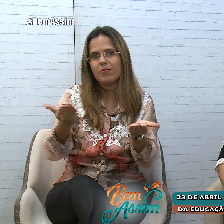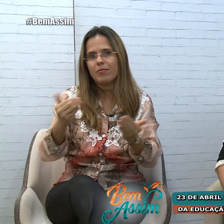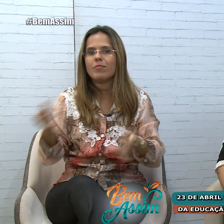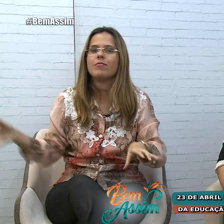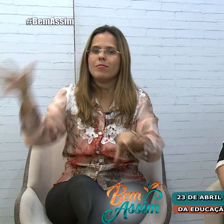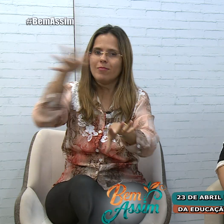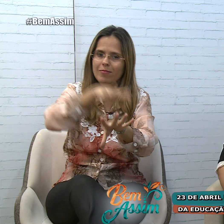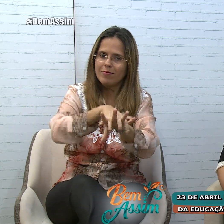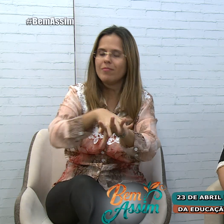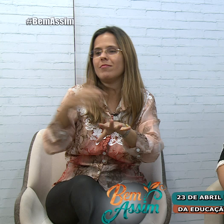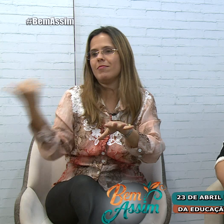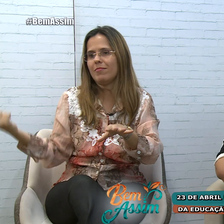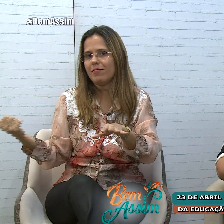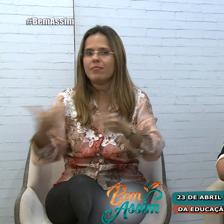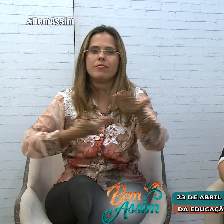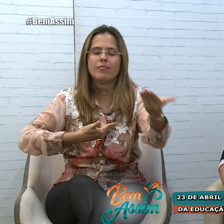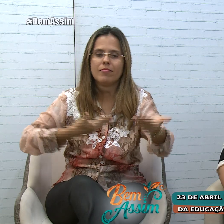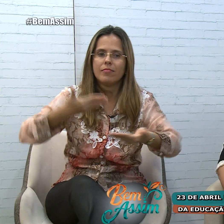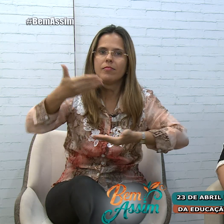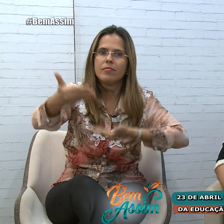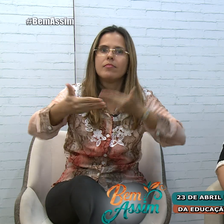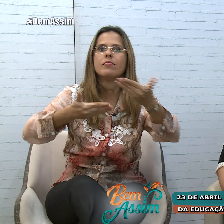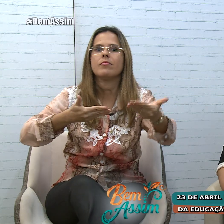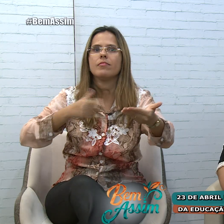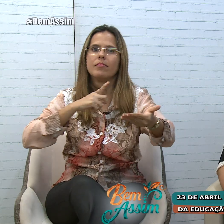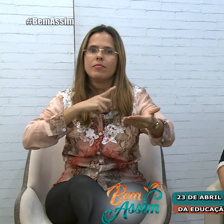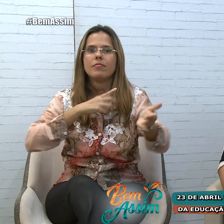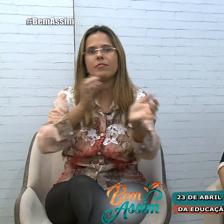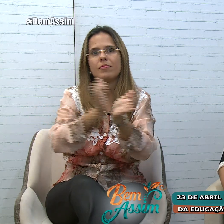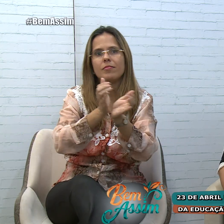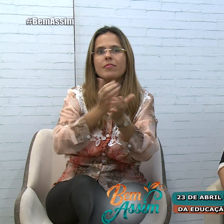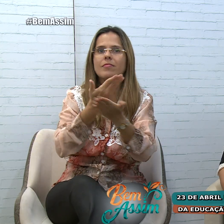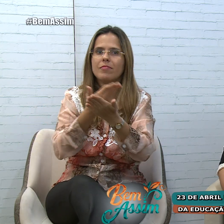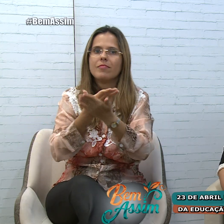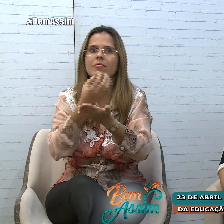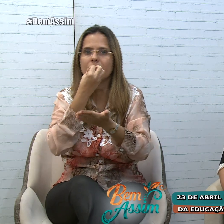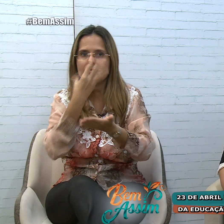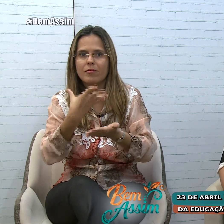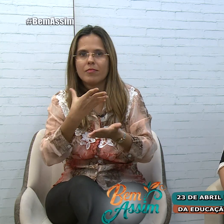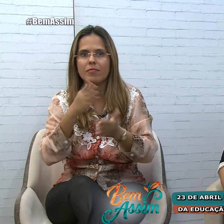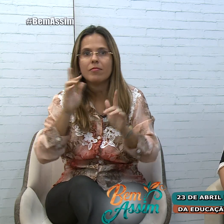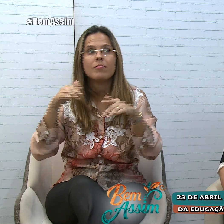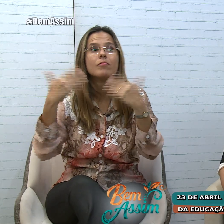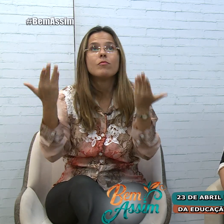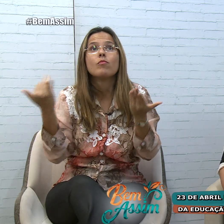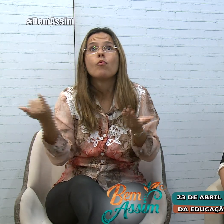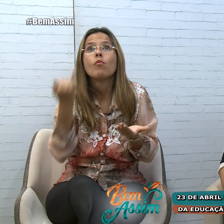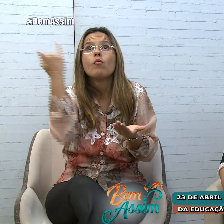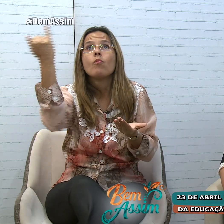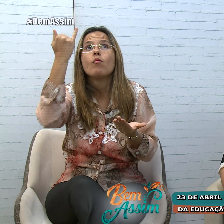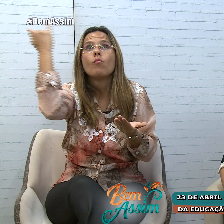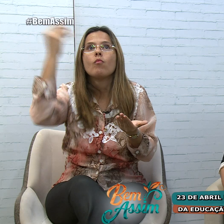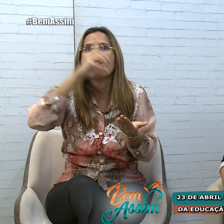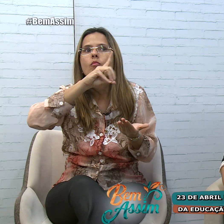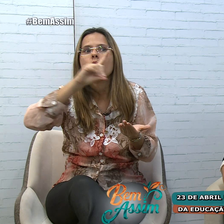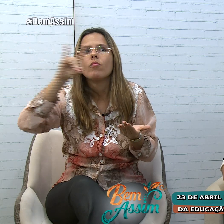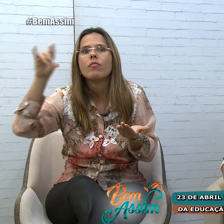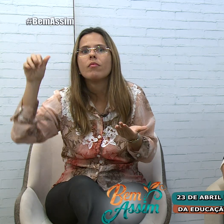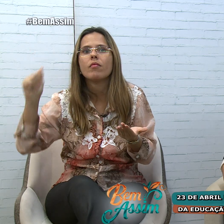ela já está mais incluída, já está fazendo grupo, já está estudando, é bom. E qual que a importância da gente ter um dia nacional